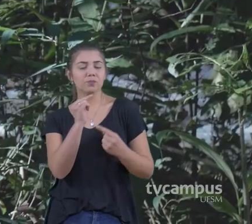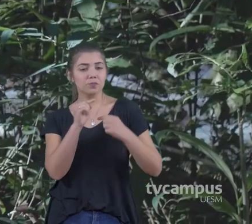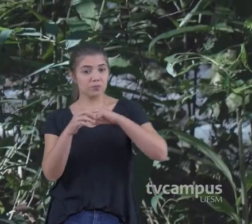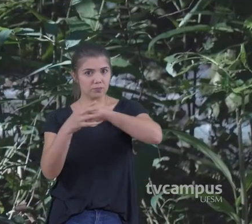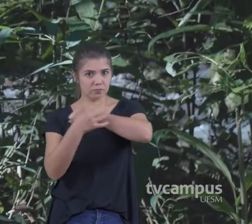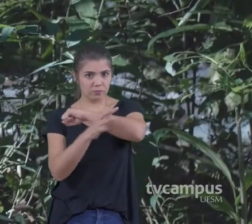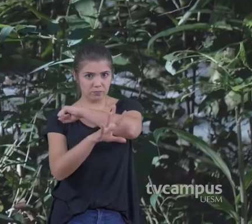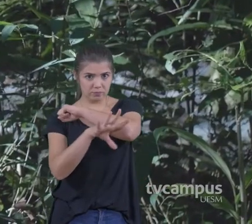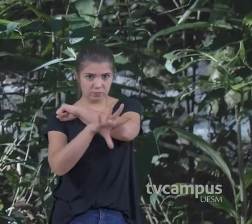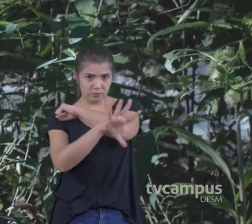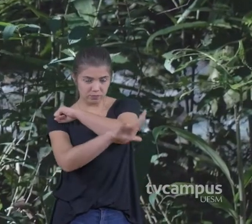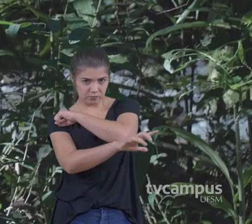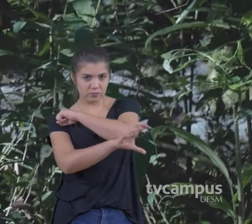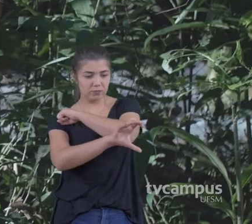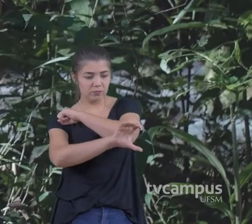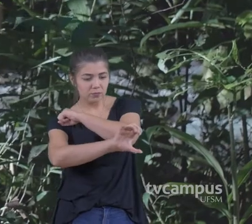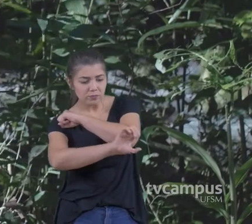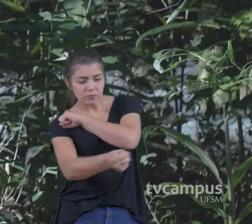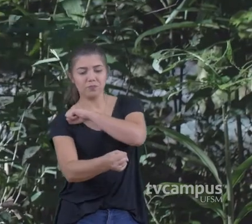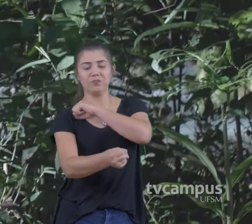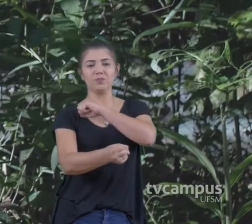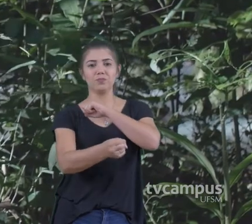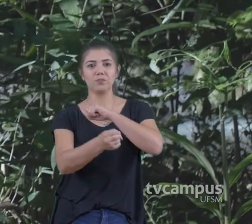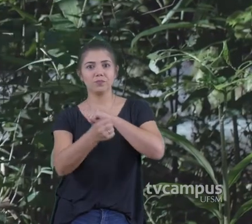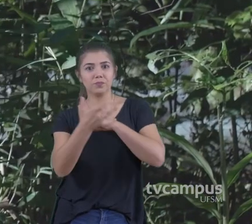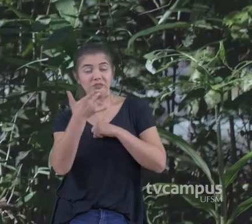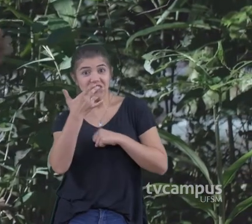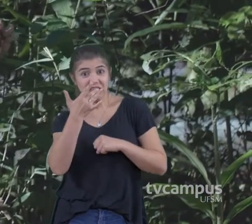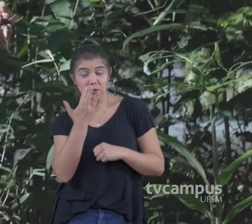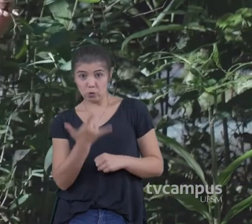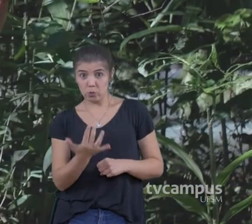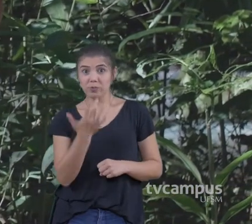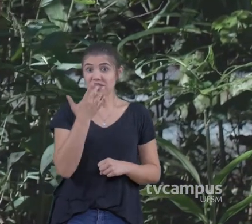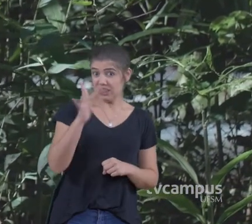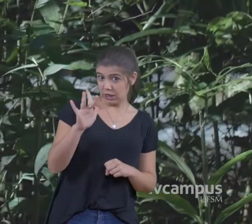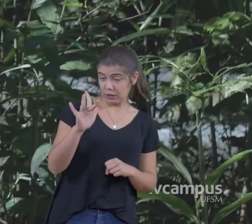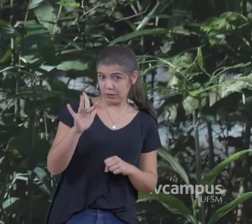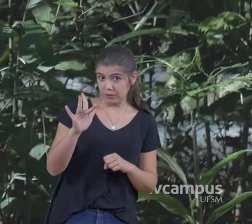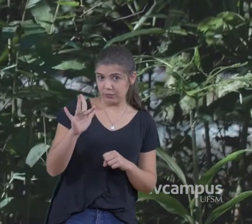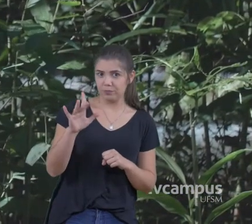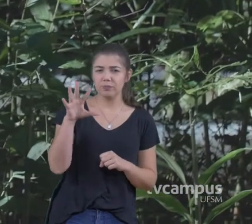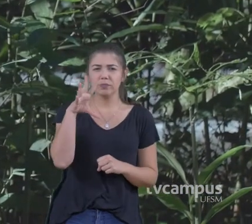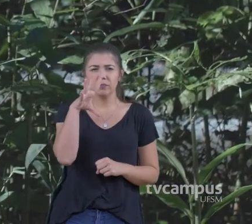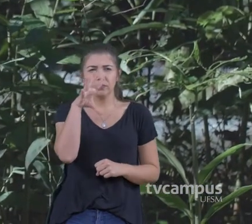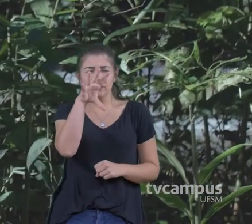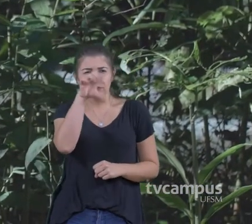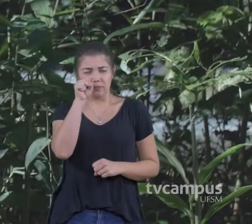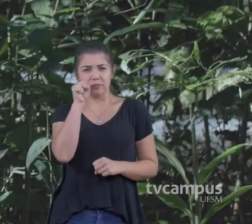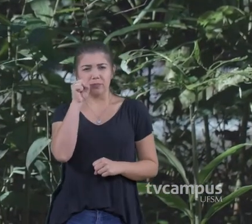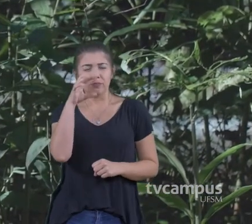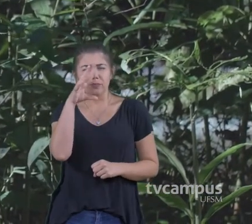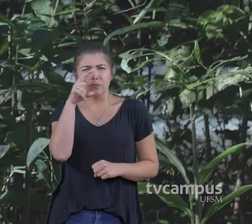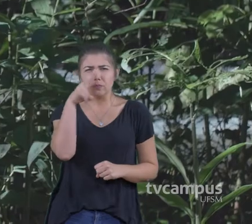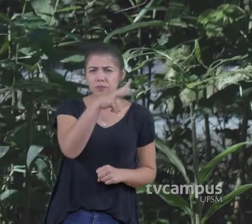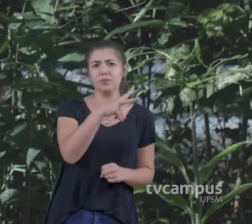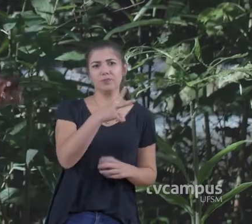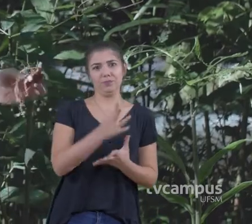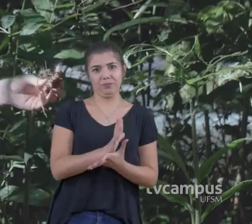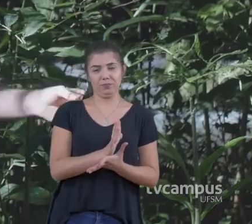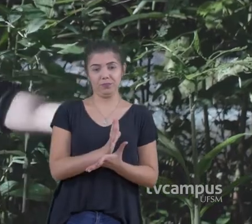raiz dela É como se fosse um gengibre Pra gente quebrar Branquinho Tem um cheiro Parecido com o gengibre também